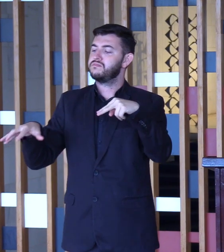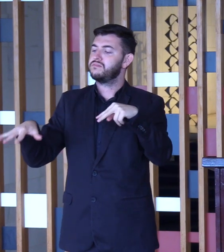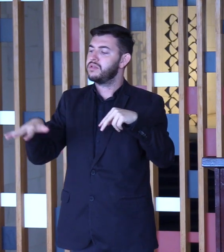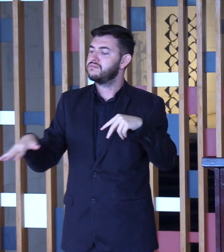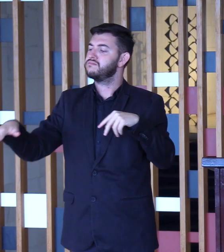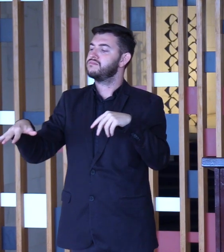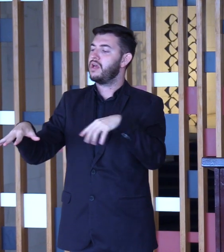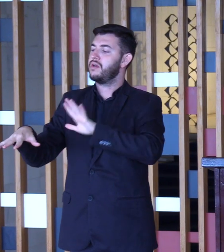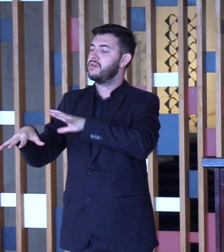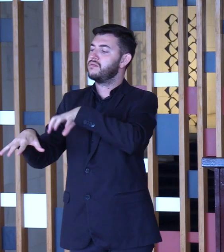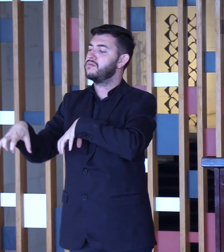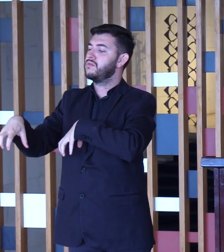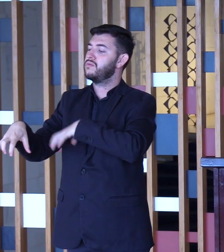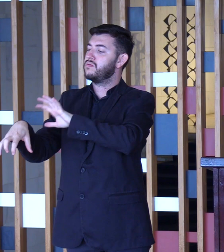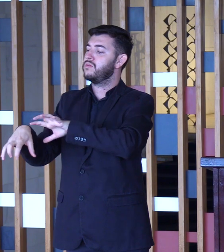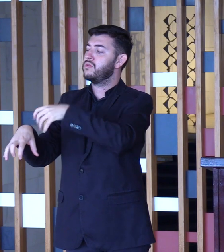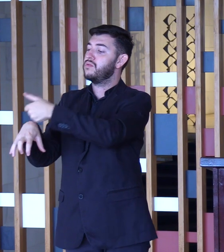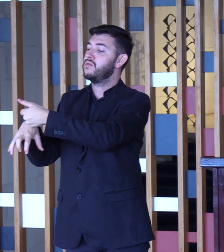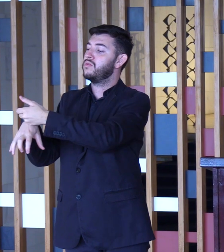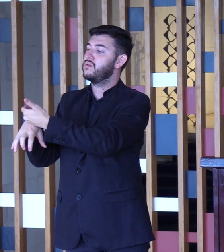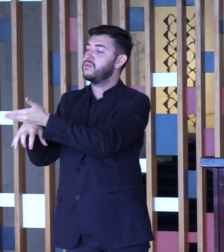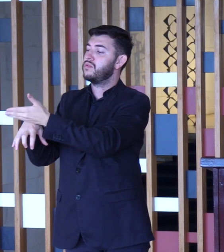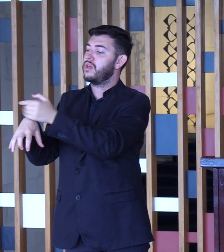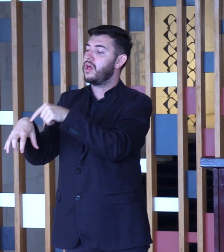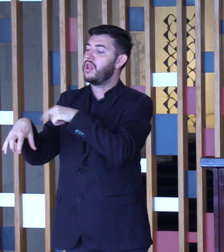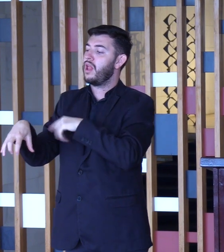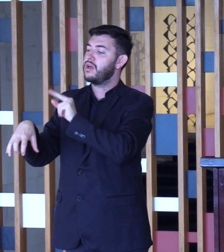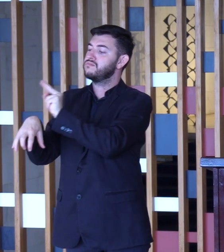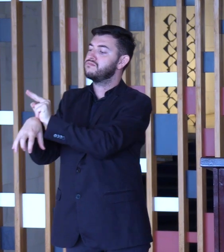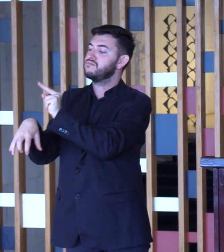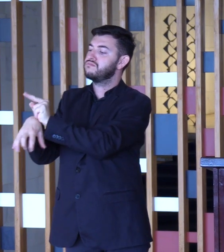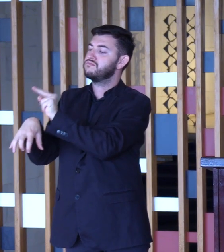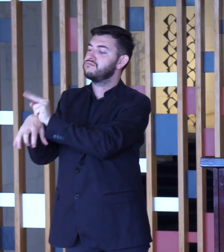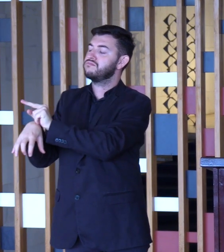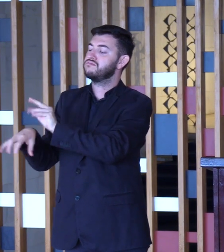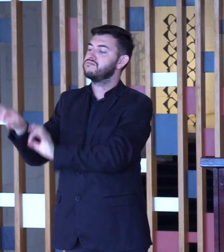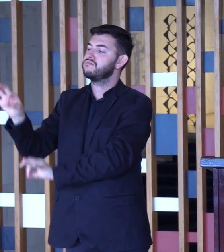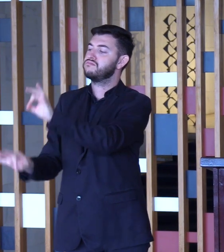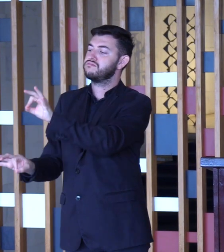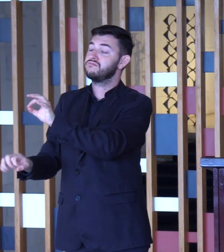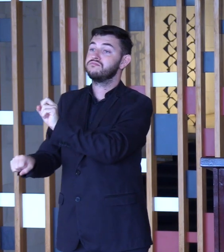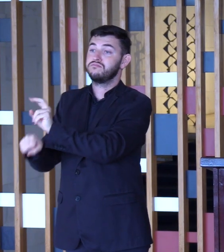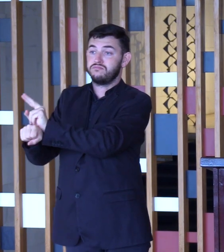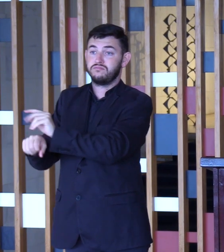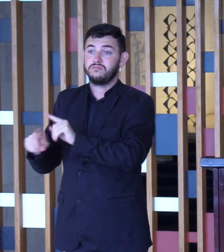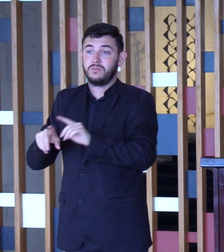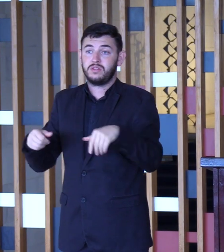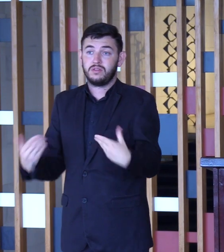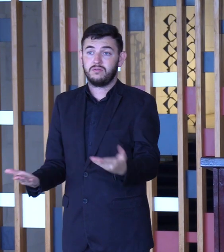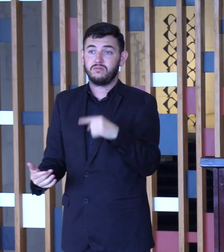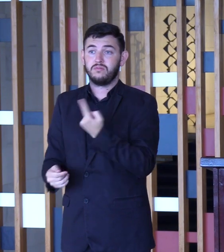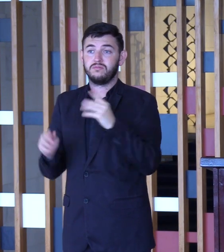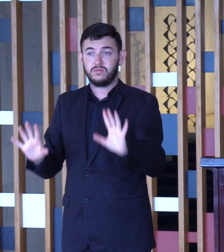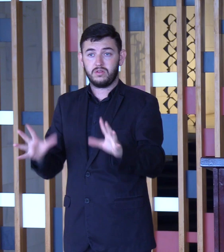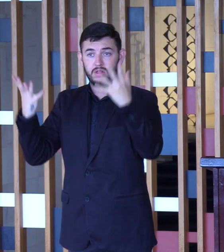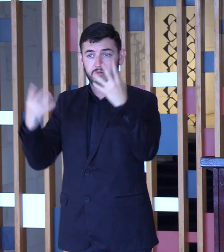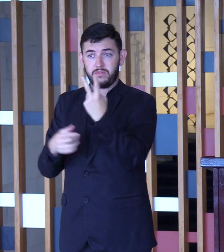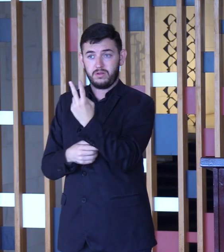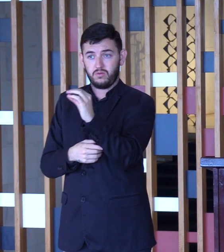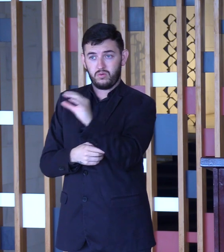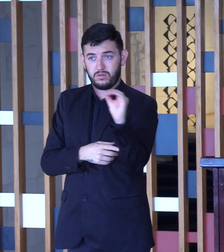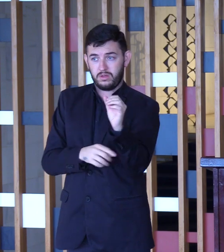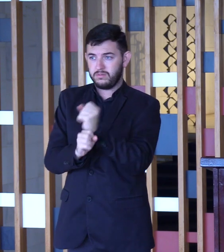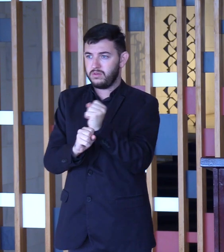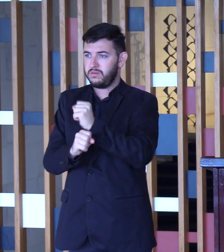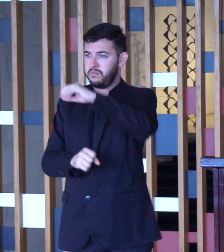às necessidades de conservação do Ere Rio. No ano em que celebramos o Bicentenário da Independência, é fundamental reforçar o